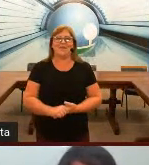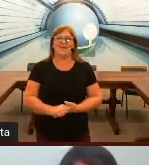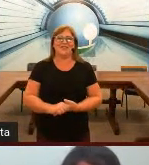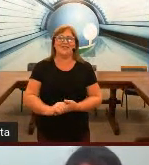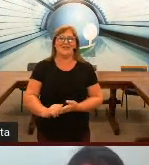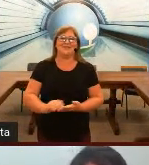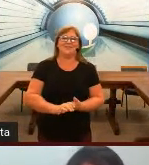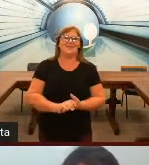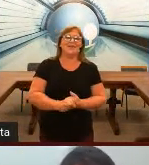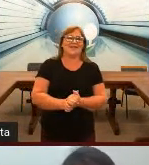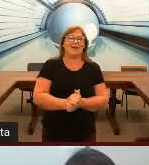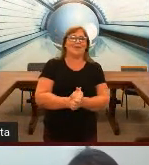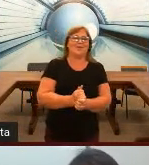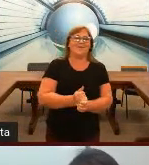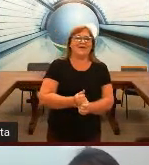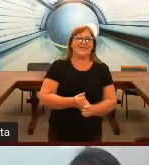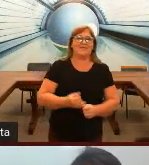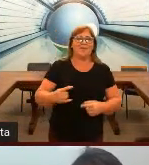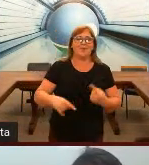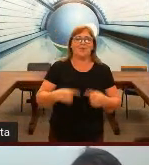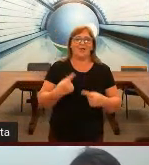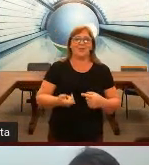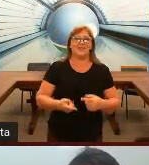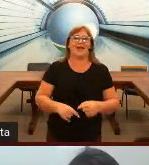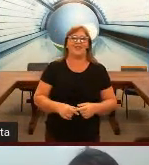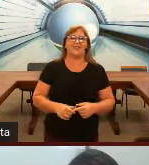você. Tá bom. Então, vamos para o próximo slide.